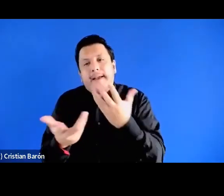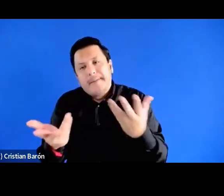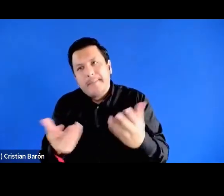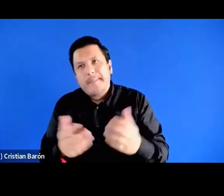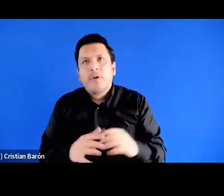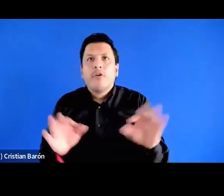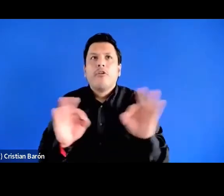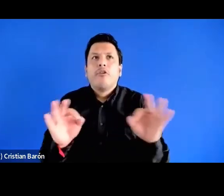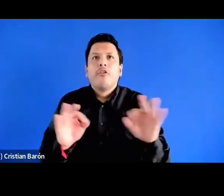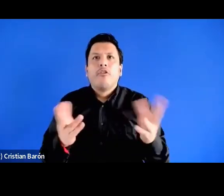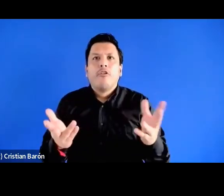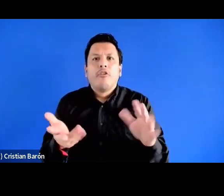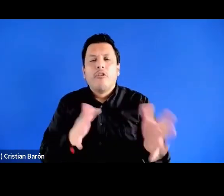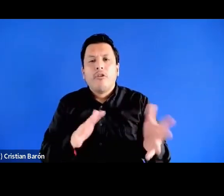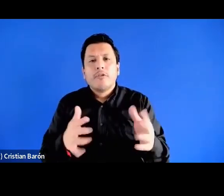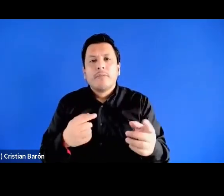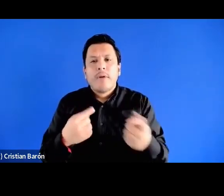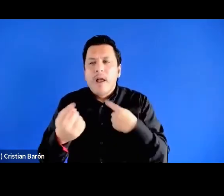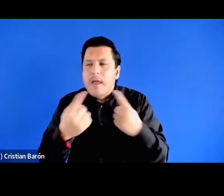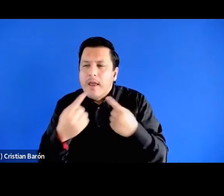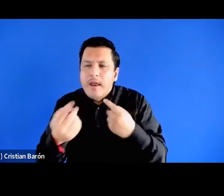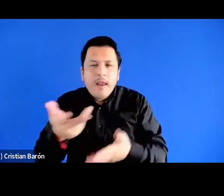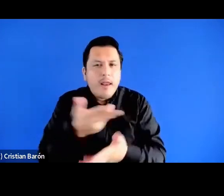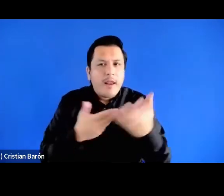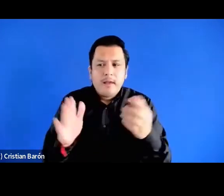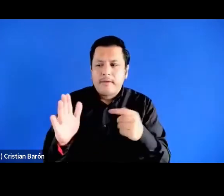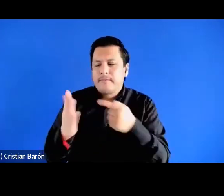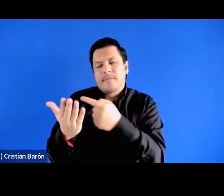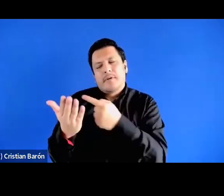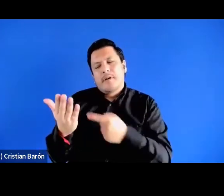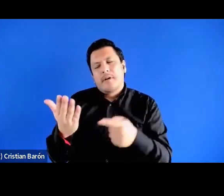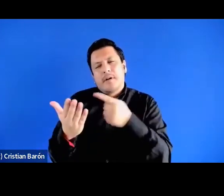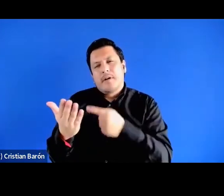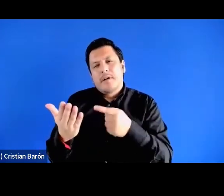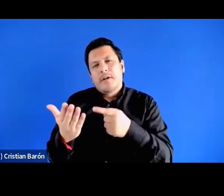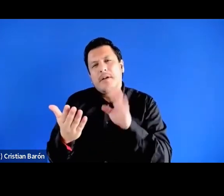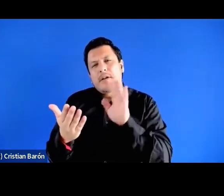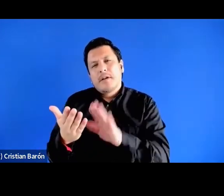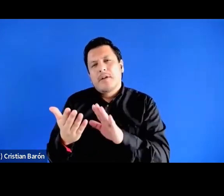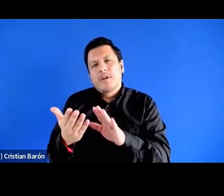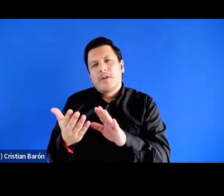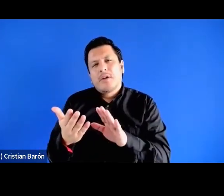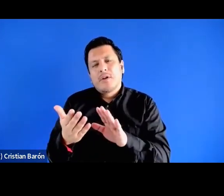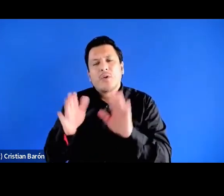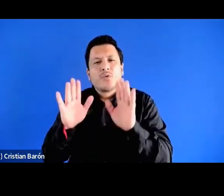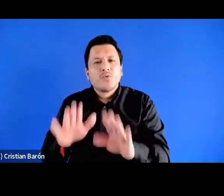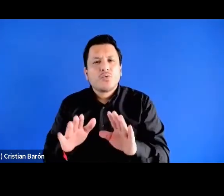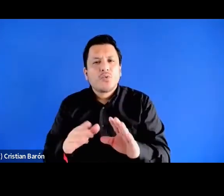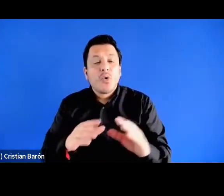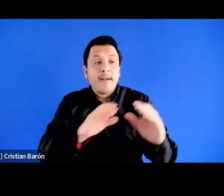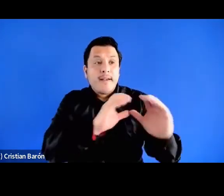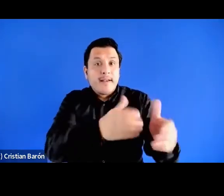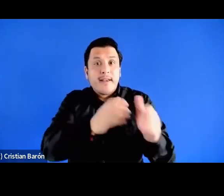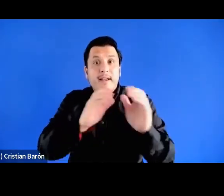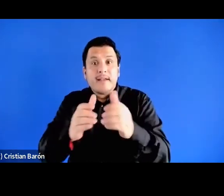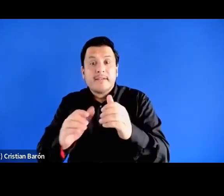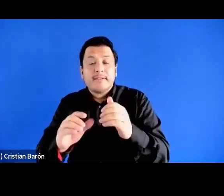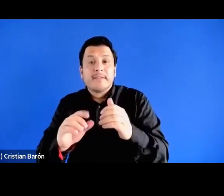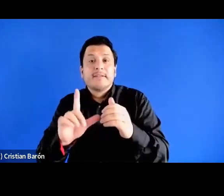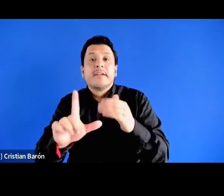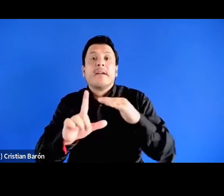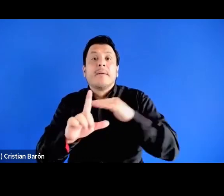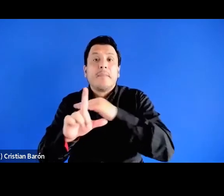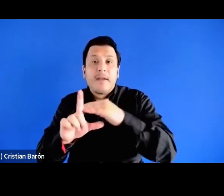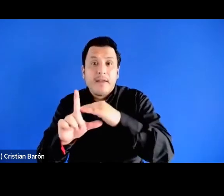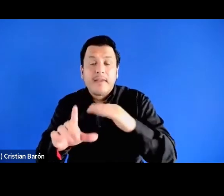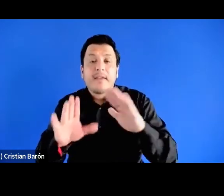una discusión más fuerte sobre las negatividades de las clases medias en América